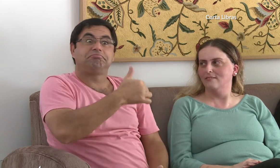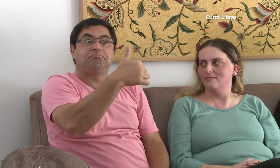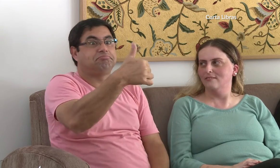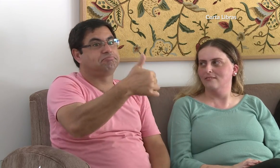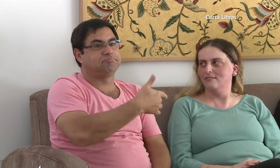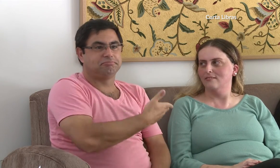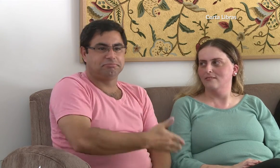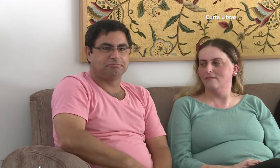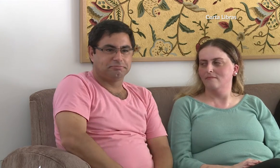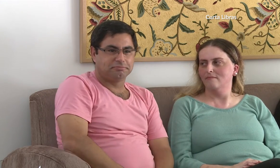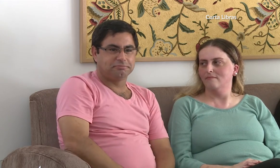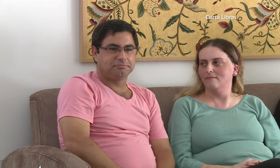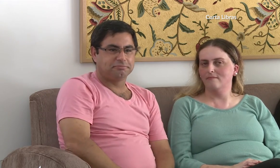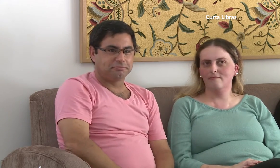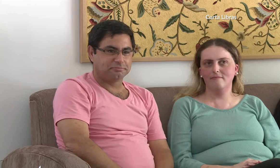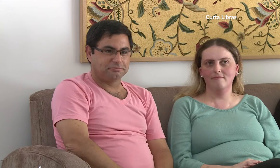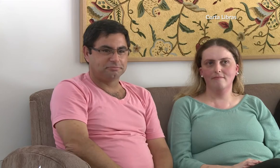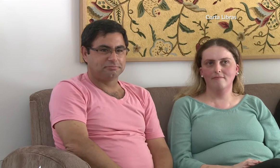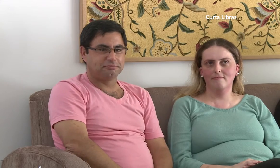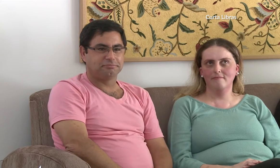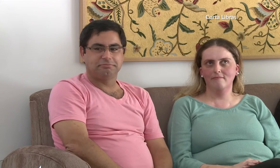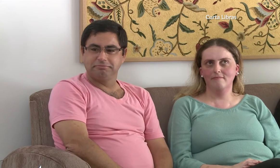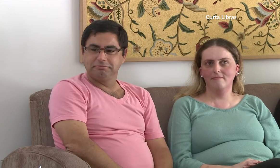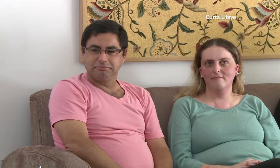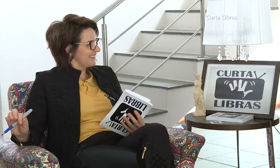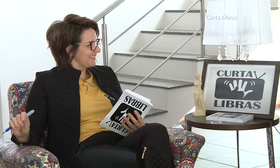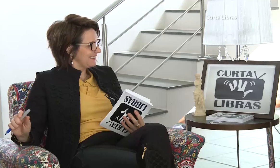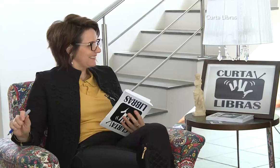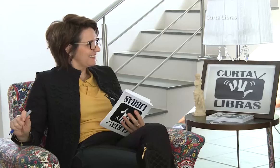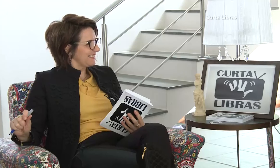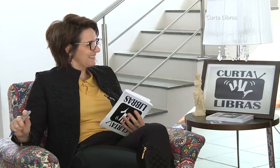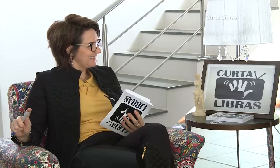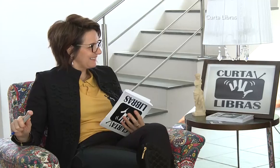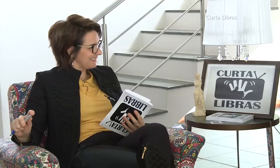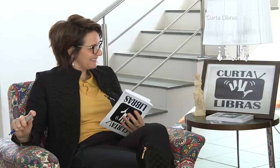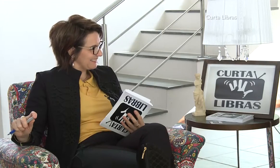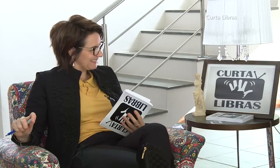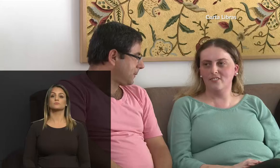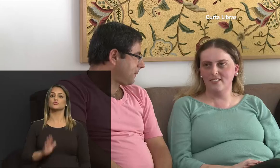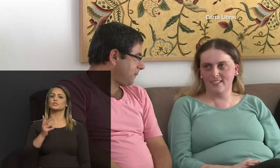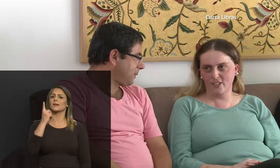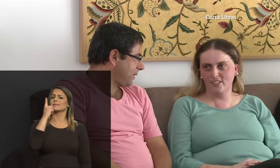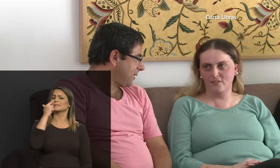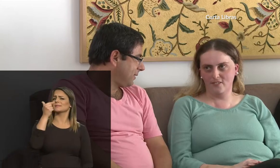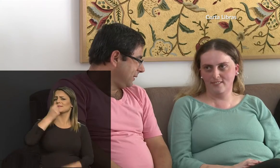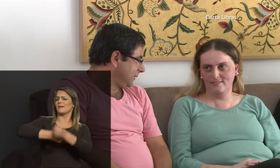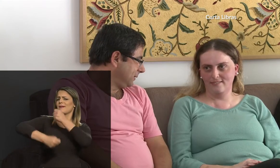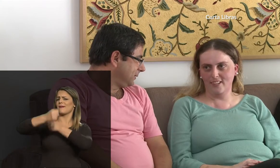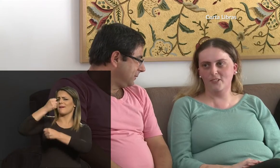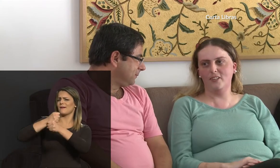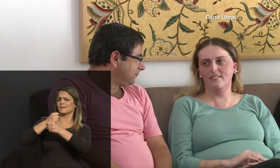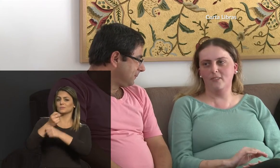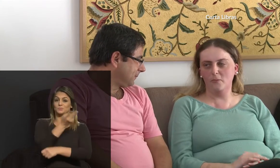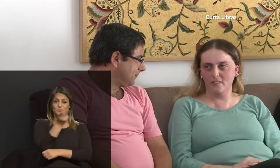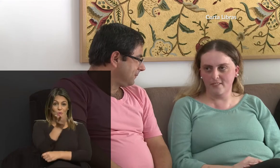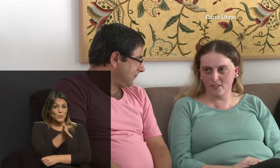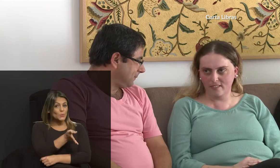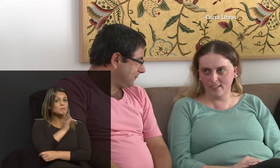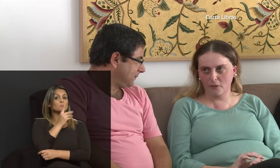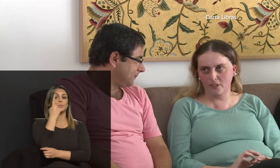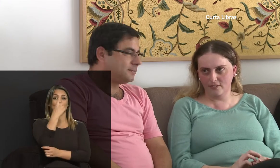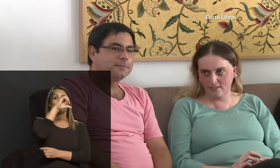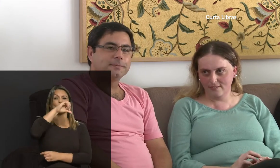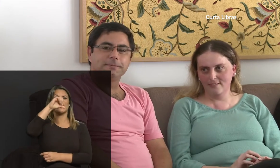isso. Começamos a paquerar e foi assim. Sou apaixonado por ela. Isso faz 17 anos. A gente se conheceu em